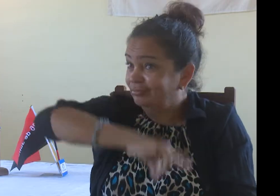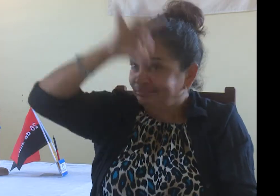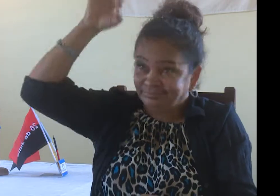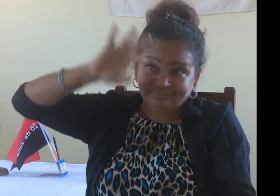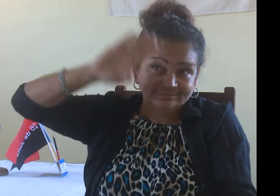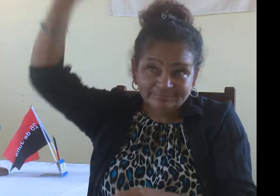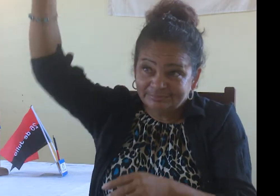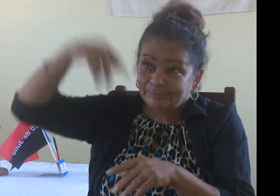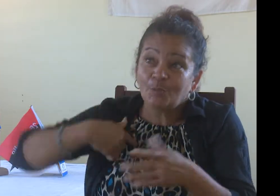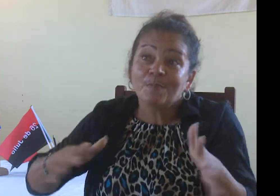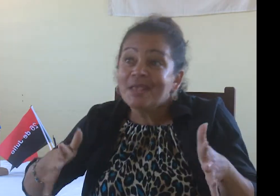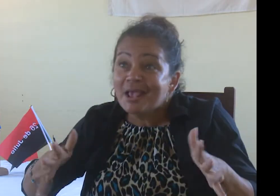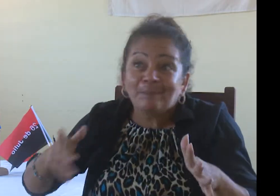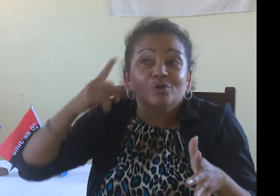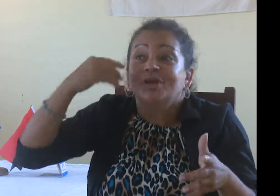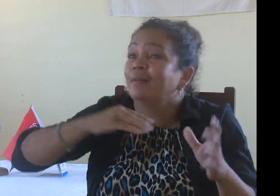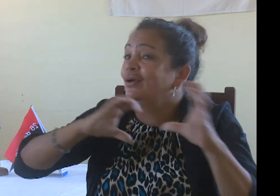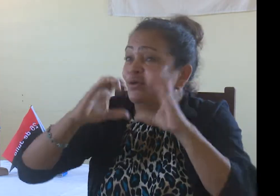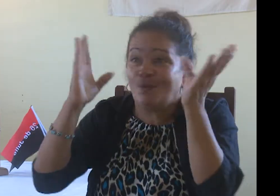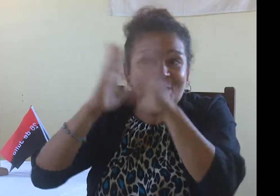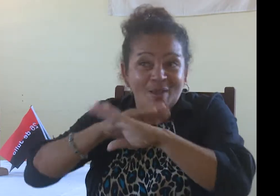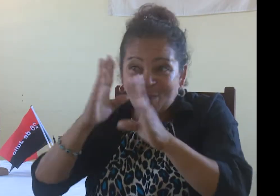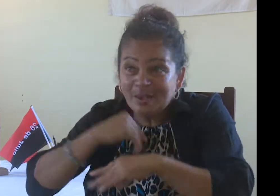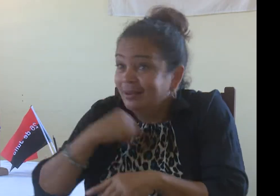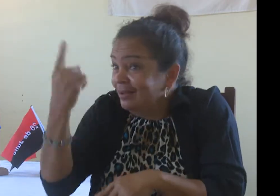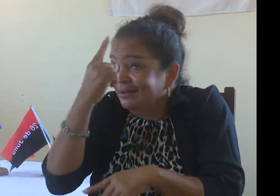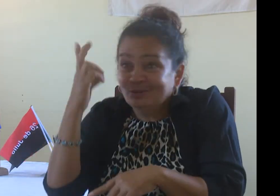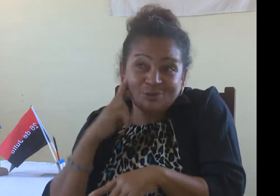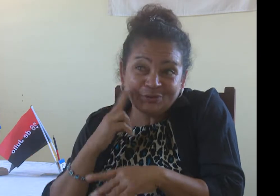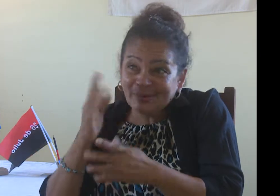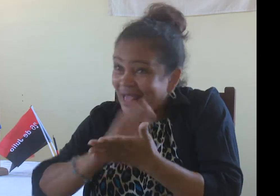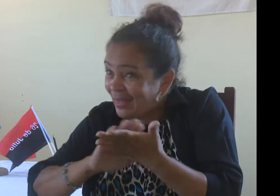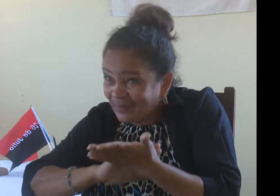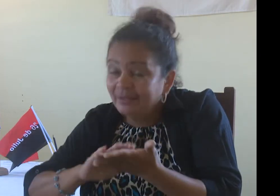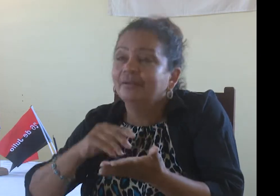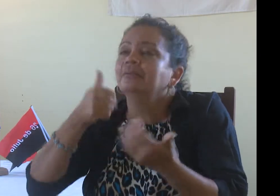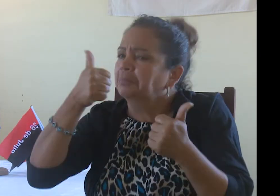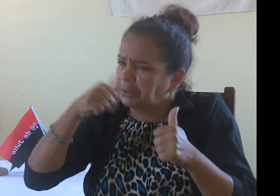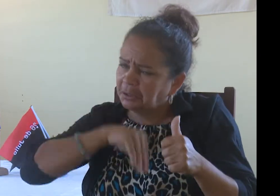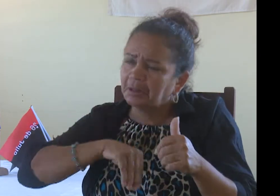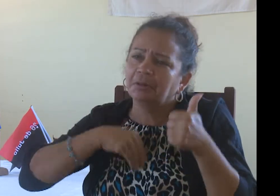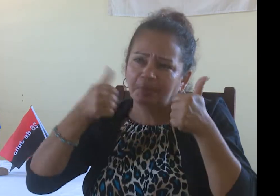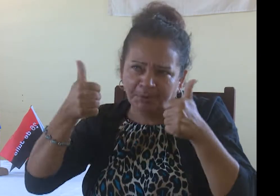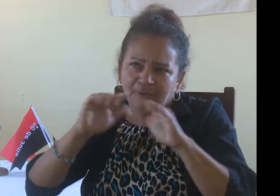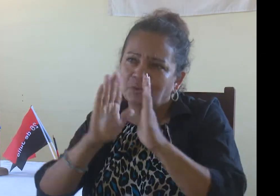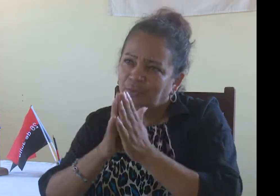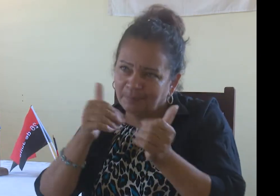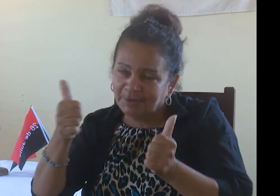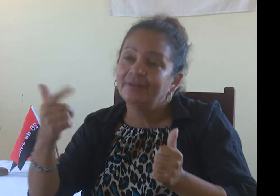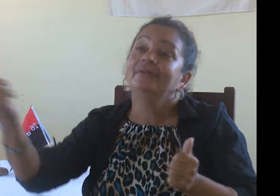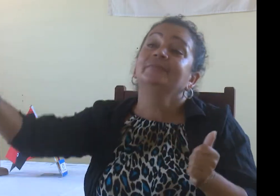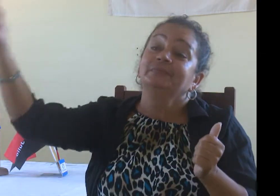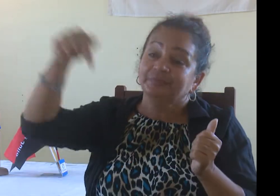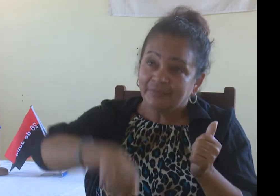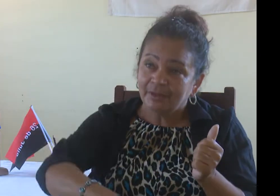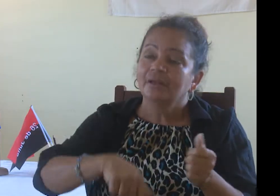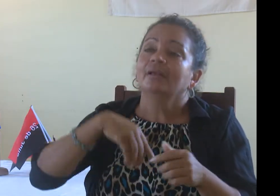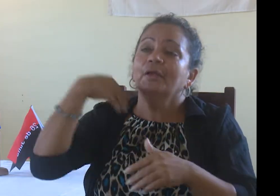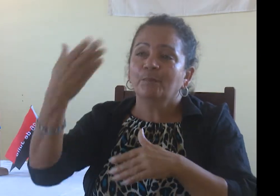participé en un evento en Canadá. Imagínense ustedes, primera vez, yo, personas sordas en otro país.